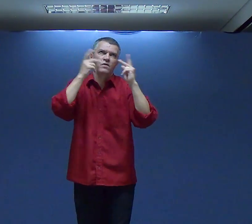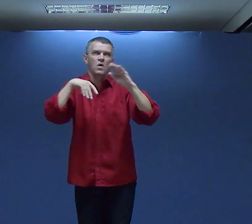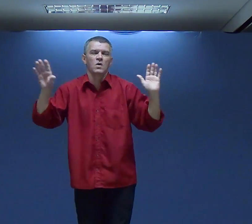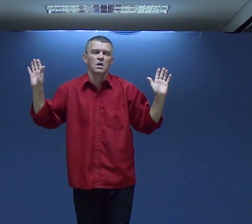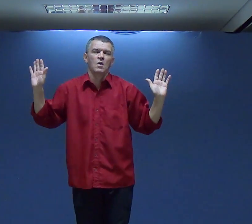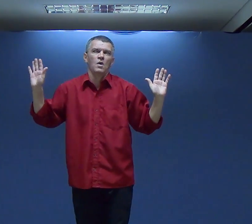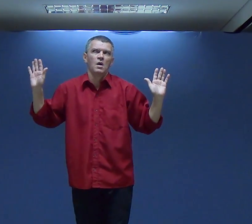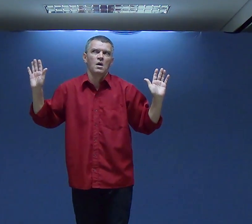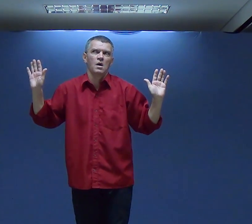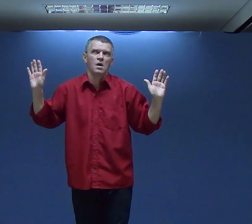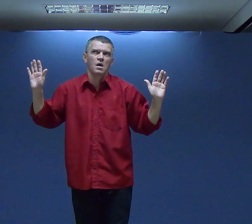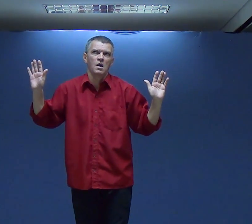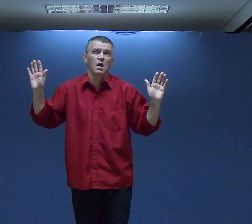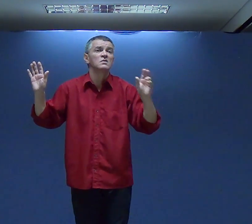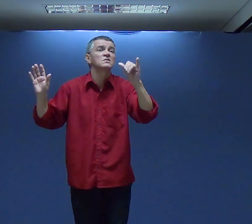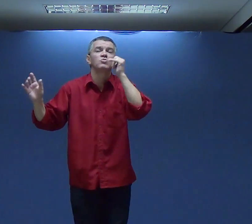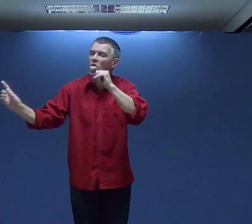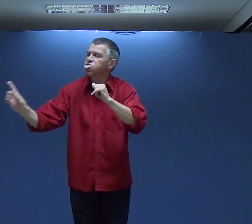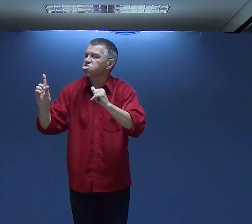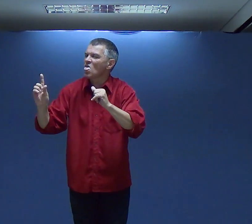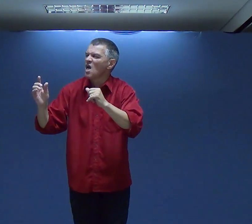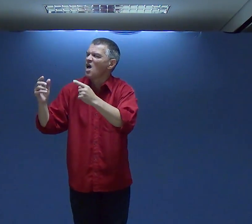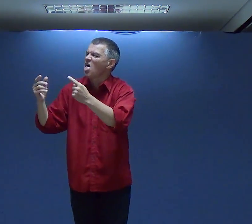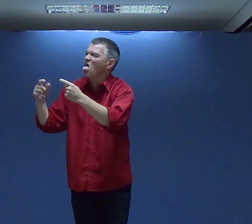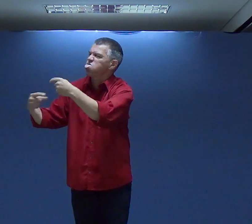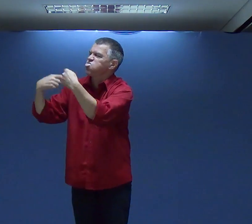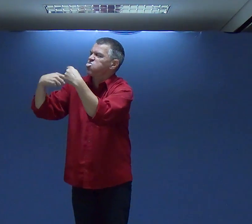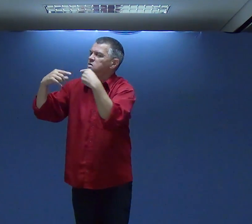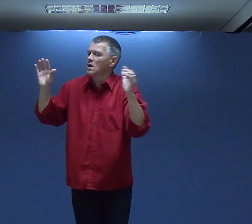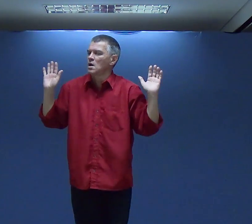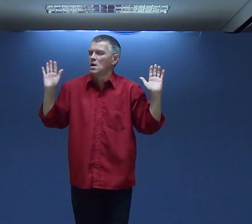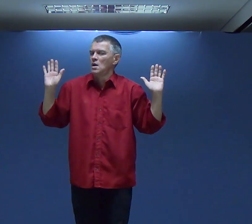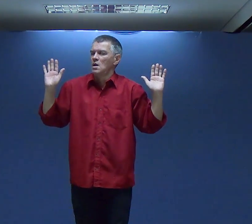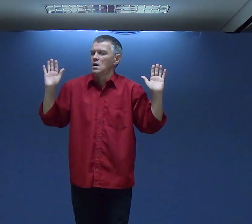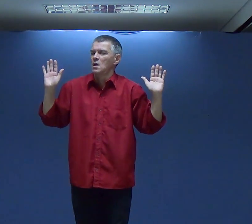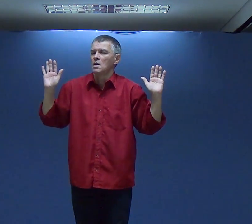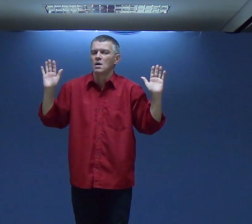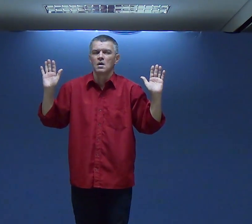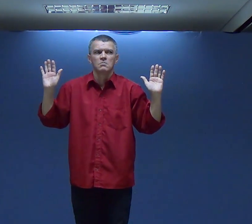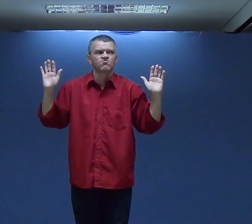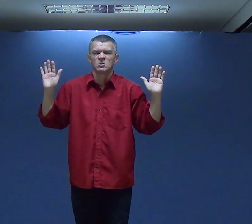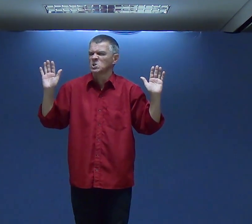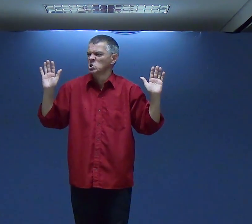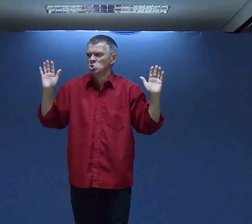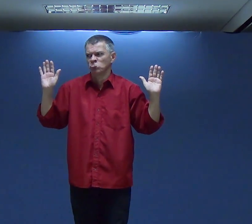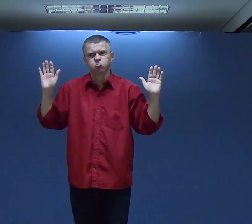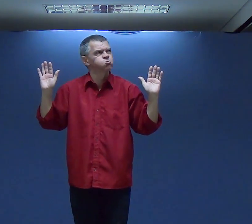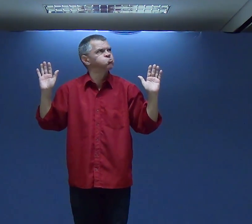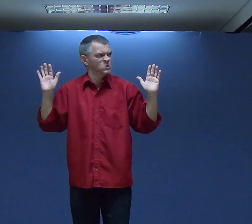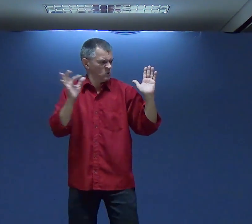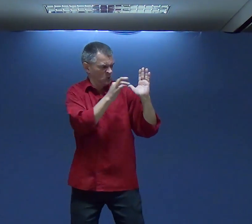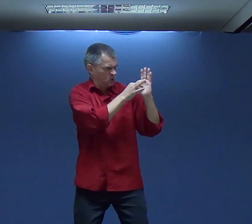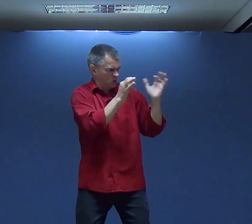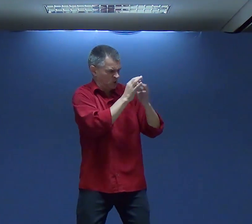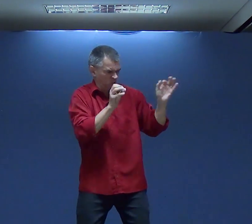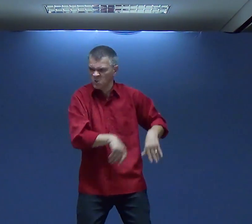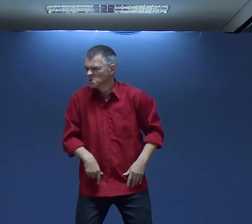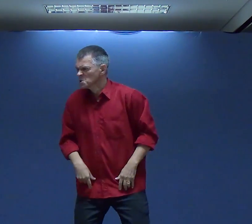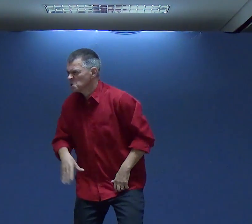Que haja Contra a minha vida Qualquer coisa Contra a minha vida Eu preciso resistir